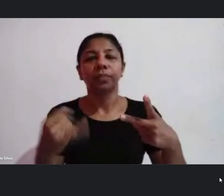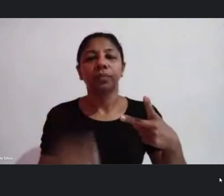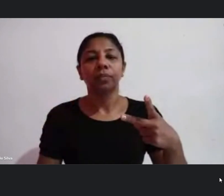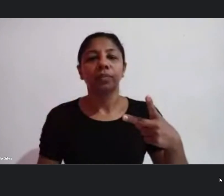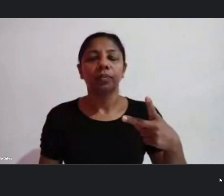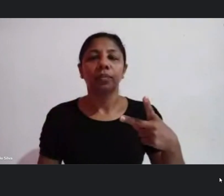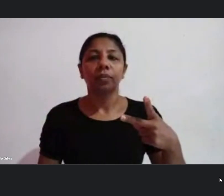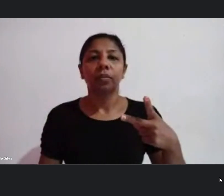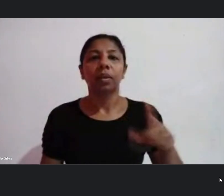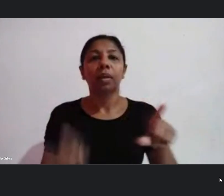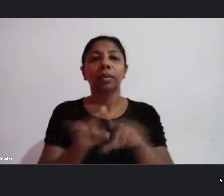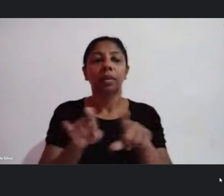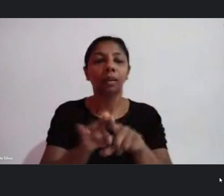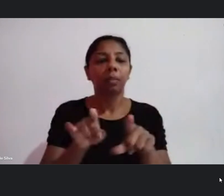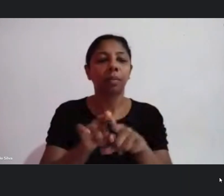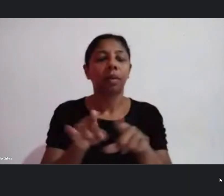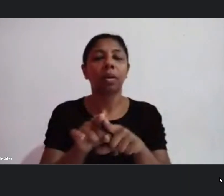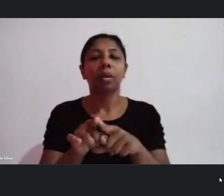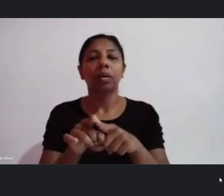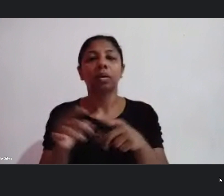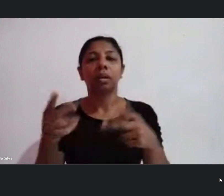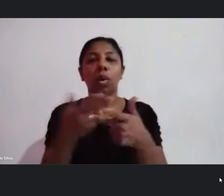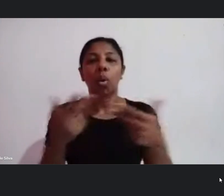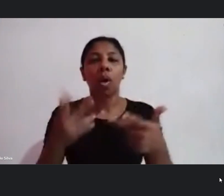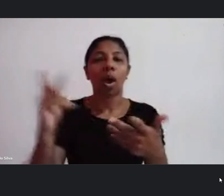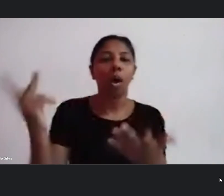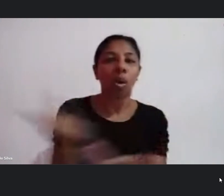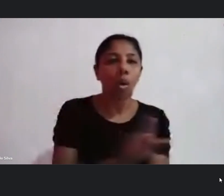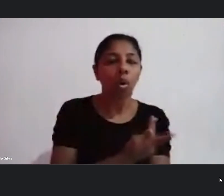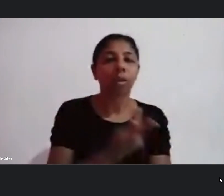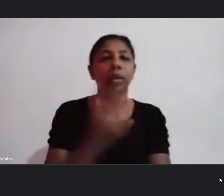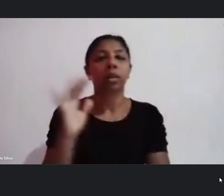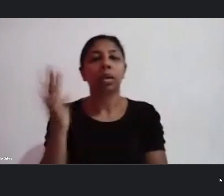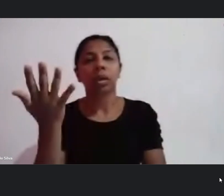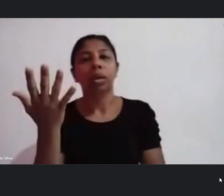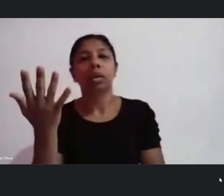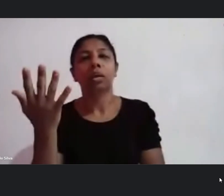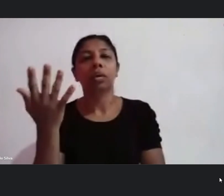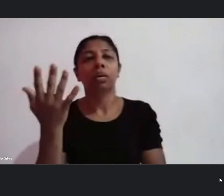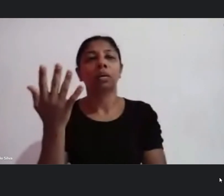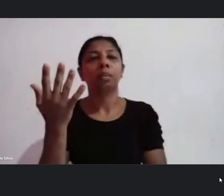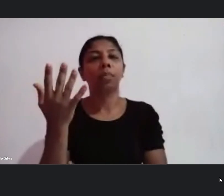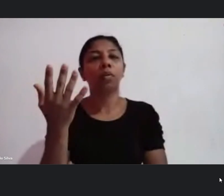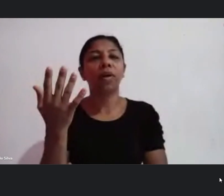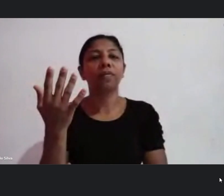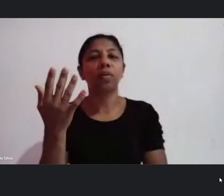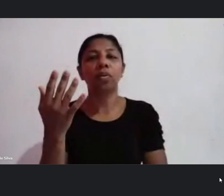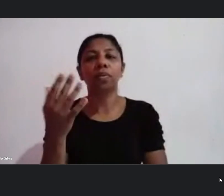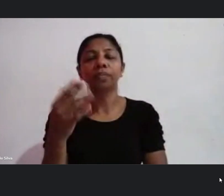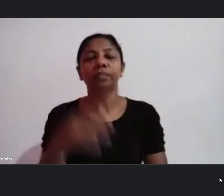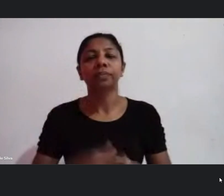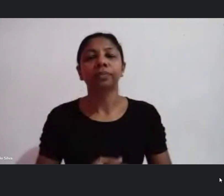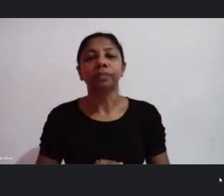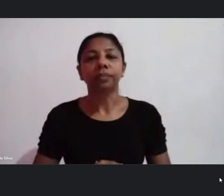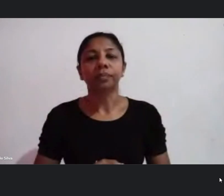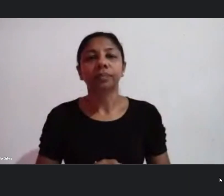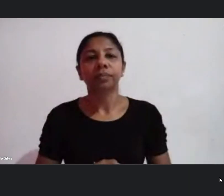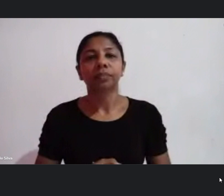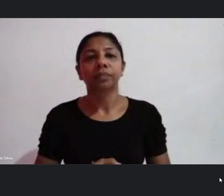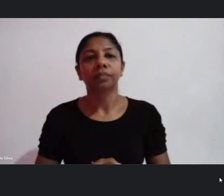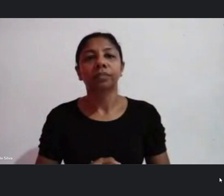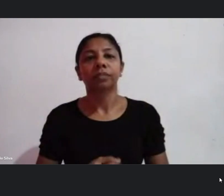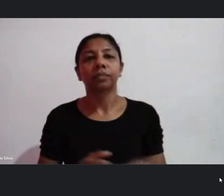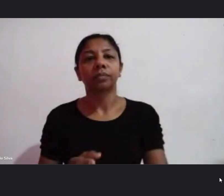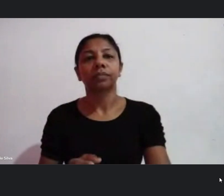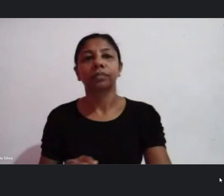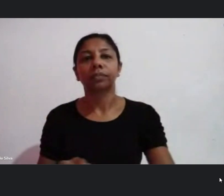gente que essas escutas estão acontecendo e a gente está completamente dentro do tempo pelo contrário a gente deve estar um pouco aguentado em relação ao